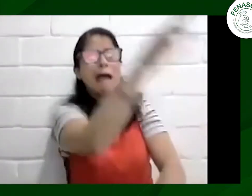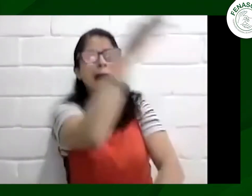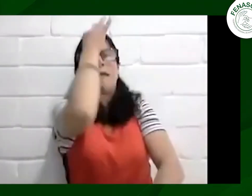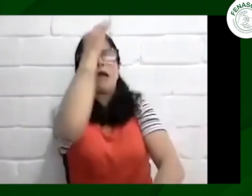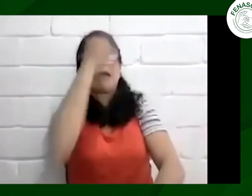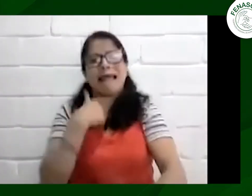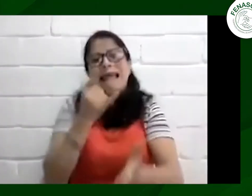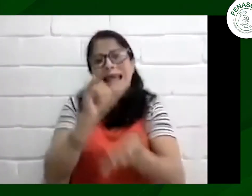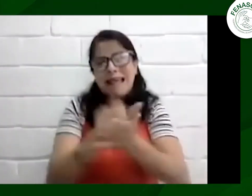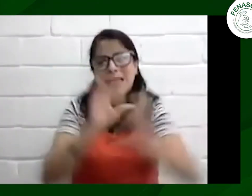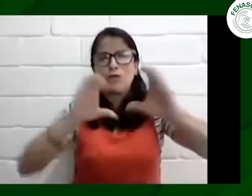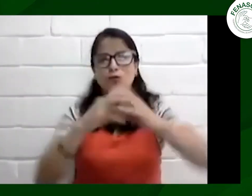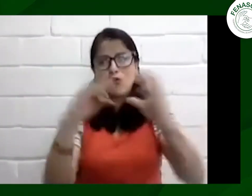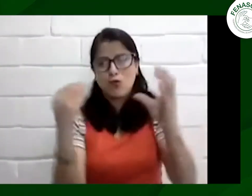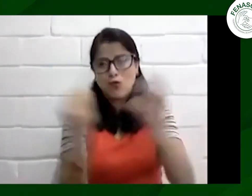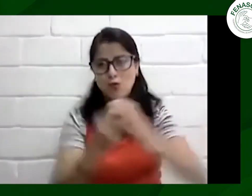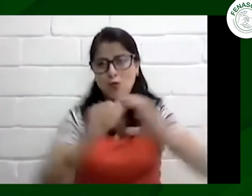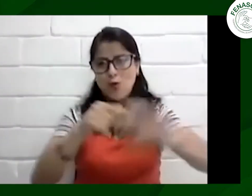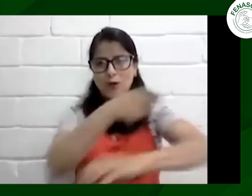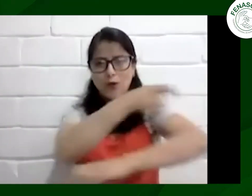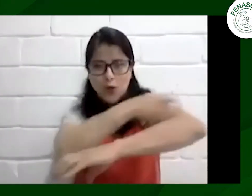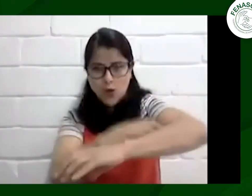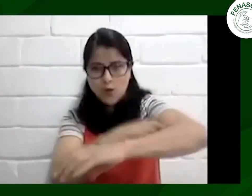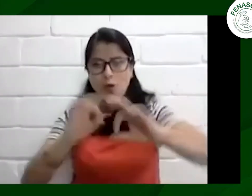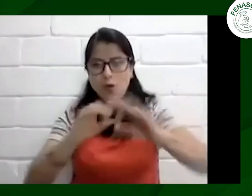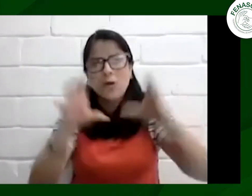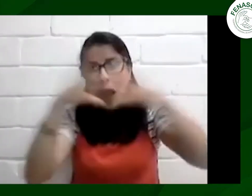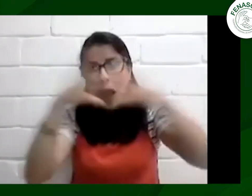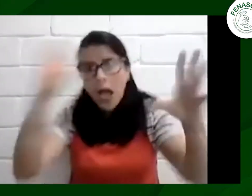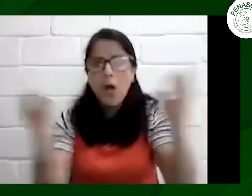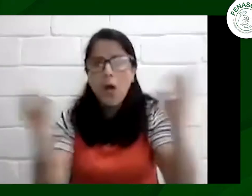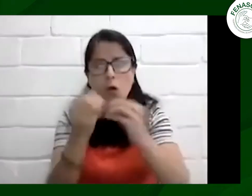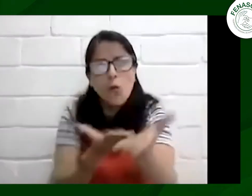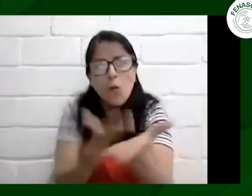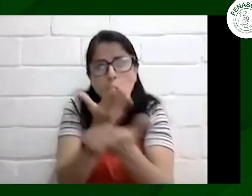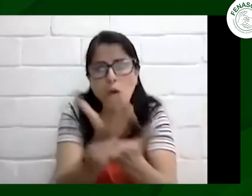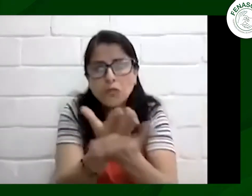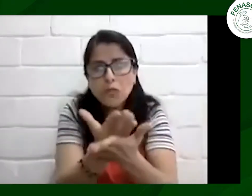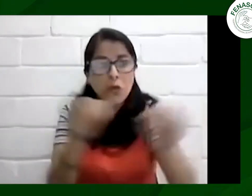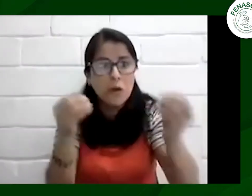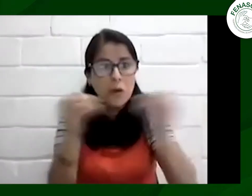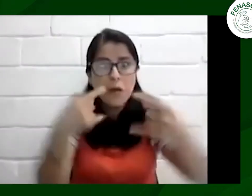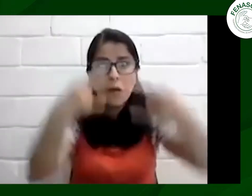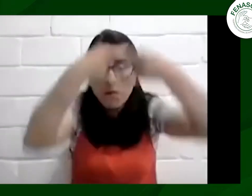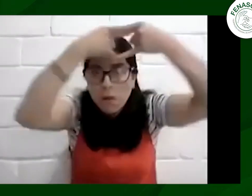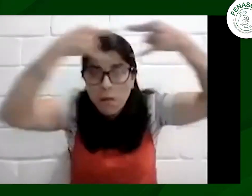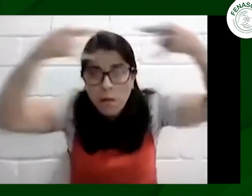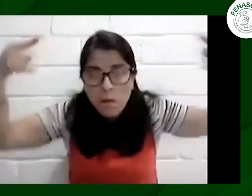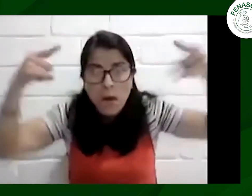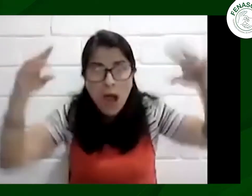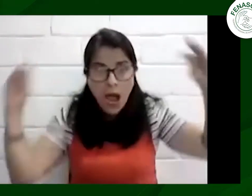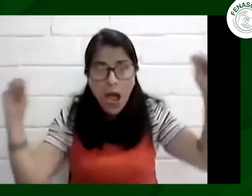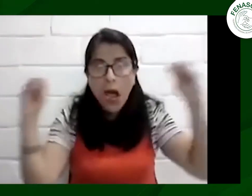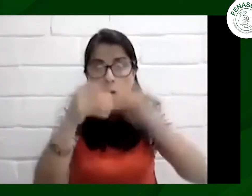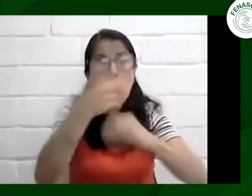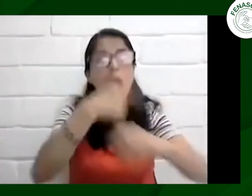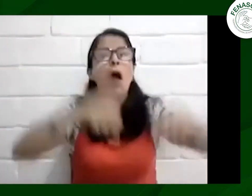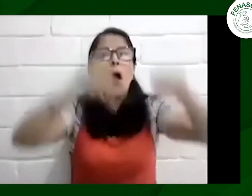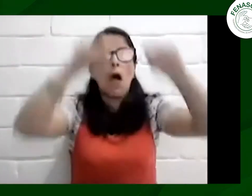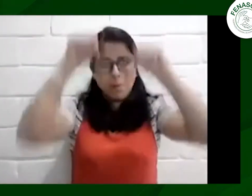utilizar los dineros que se habían recogido en pancartas en alimentación en refrigerios en gorras y por eso